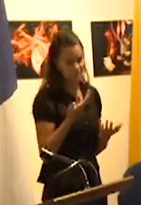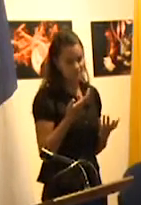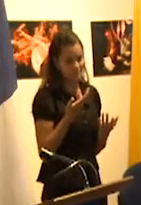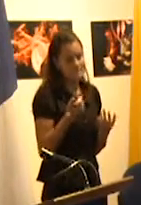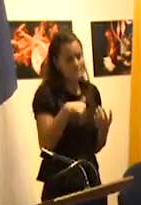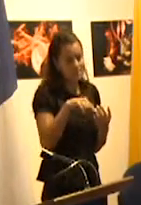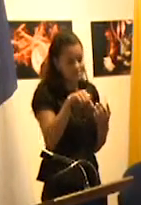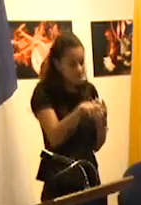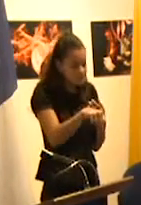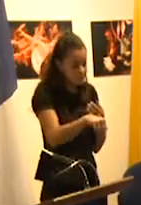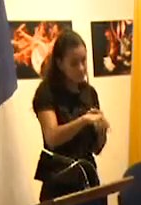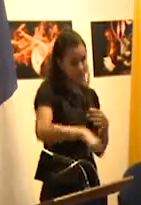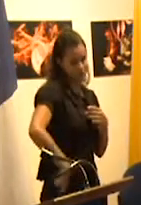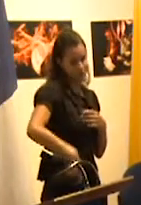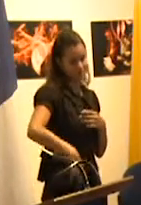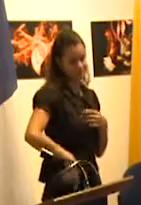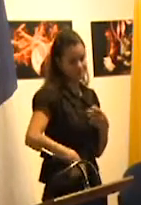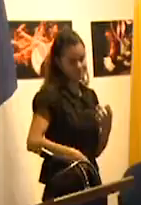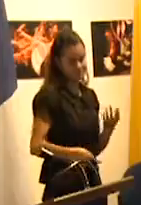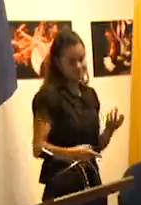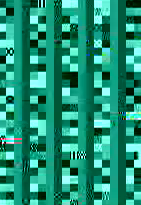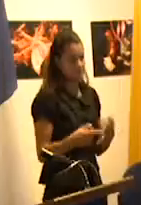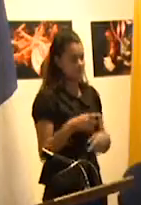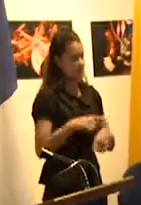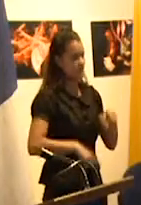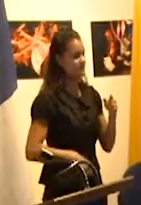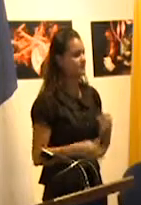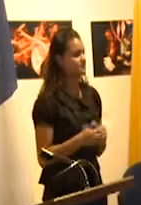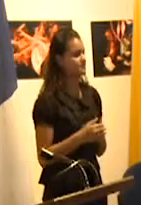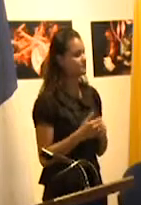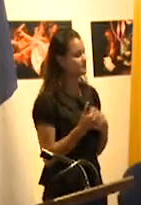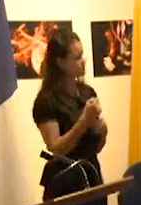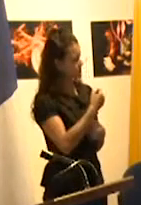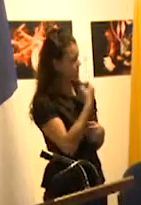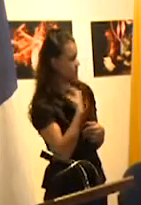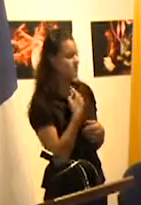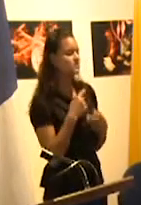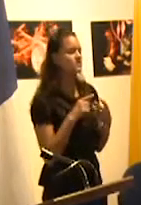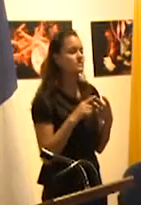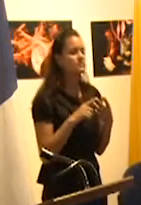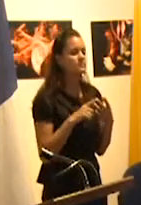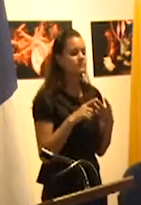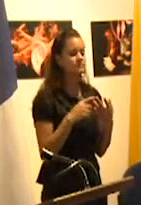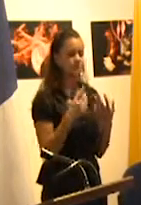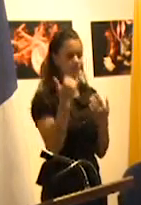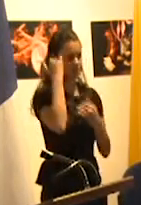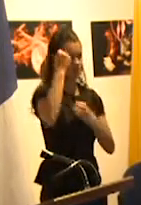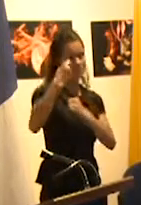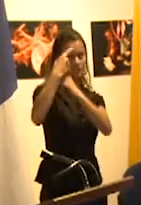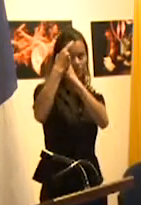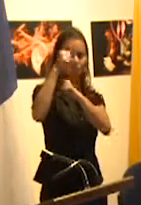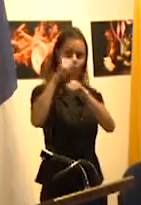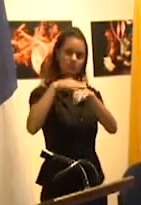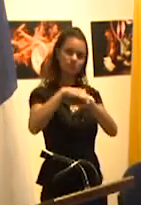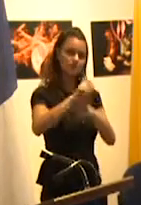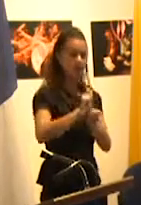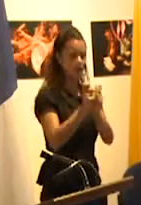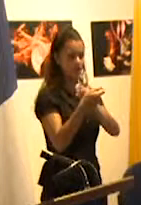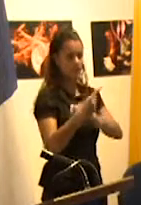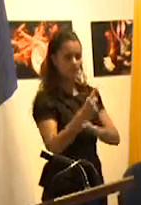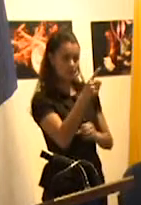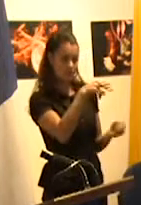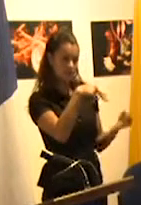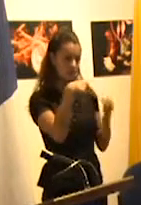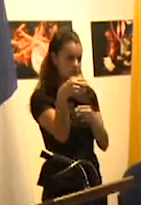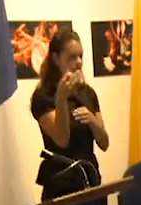en el ámbito escolar a partir de qué principio se podría generar un cambio en la política de educación que por